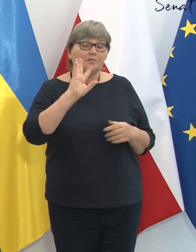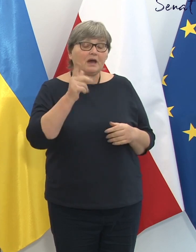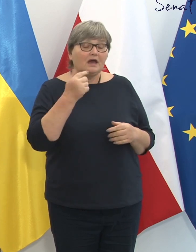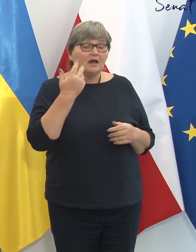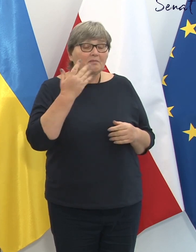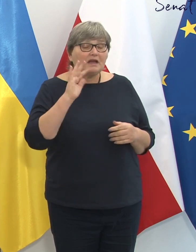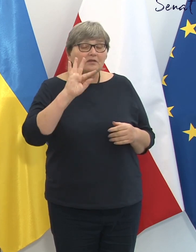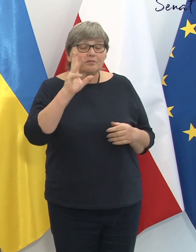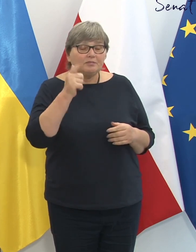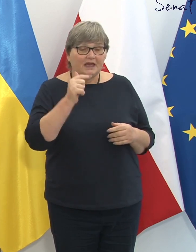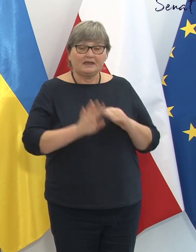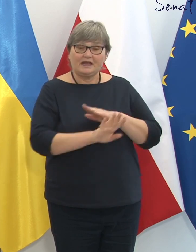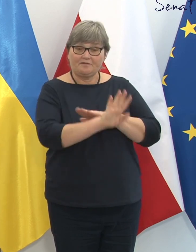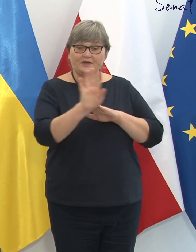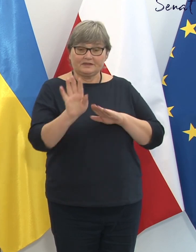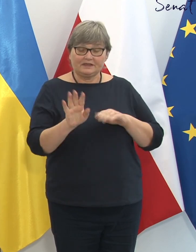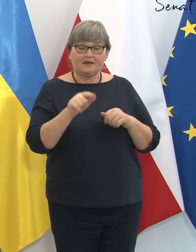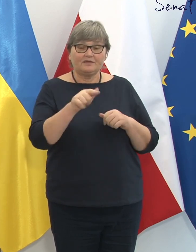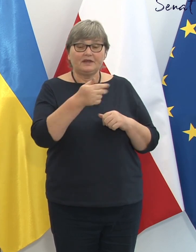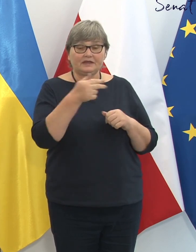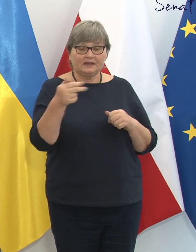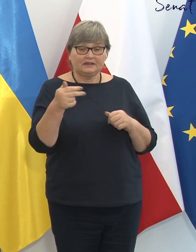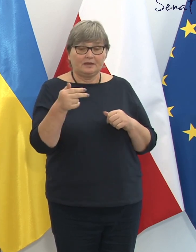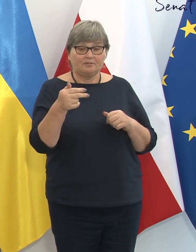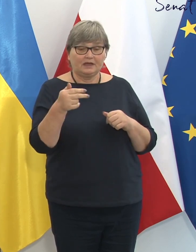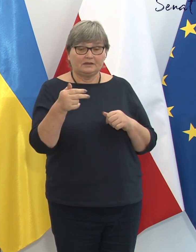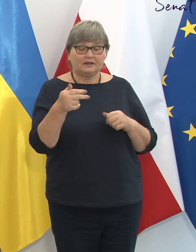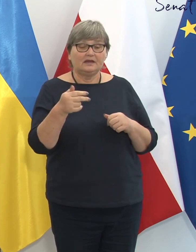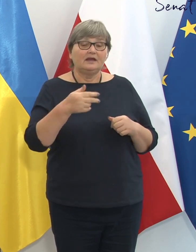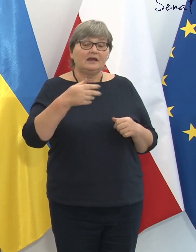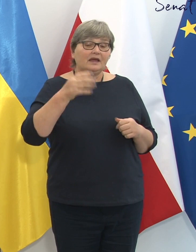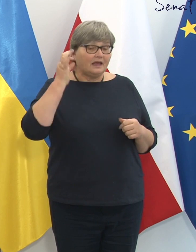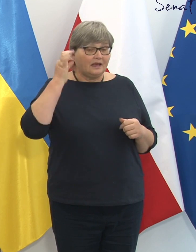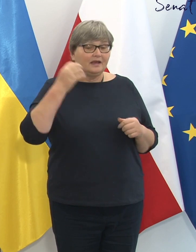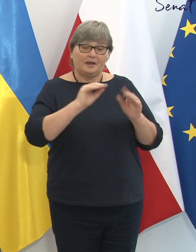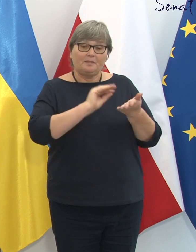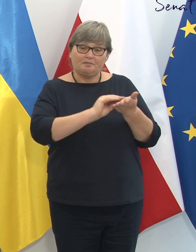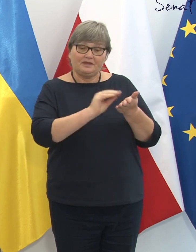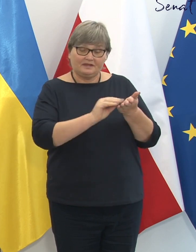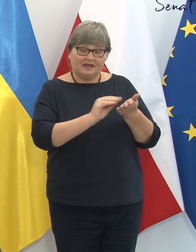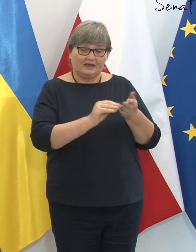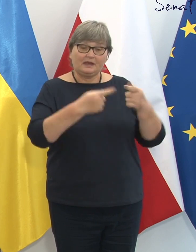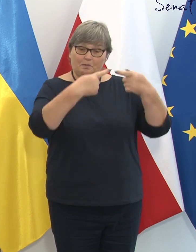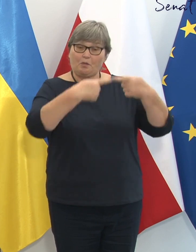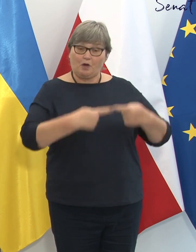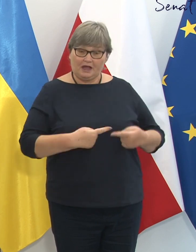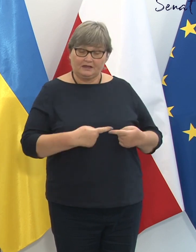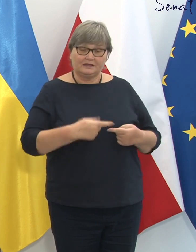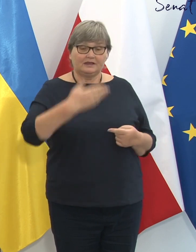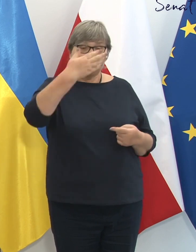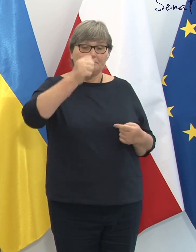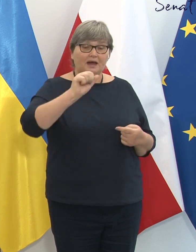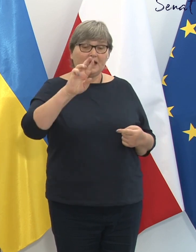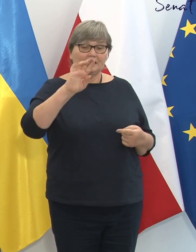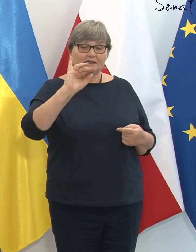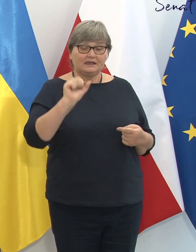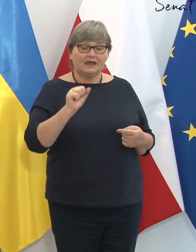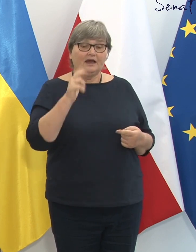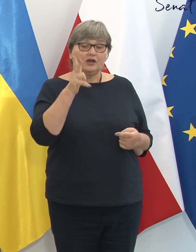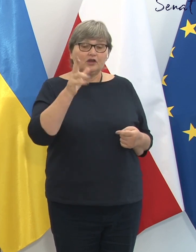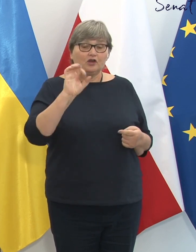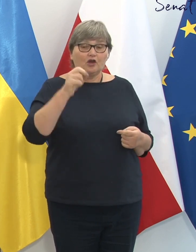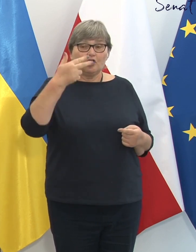wystawy dotyczącej Marii Konopnickiej, którą wszyscy